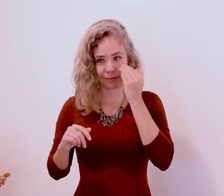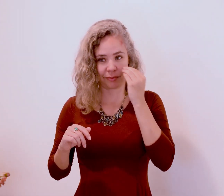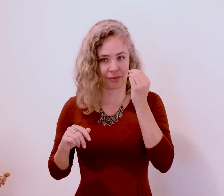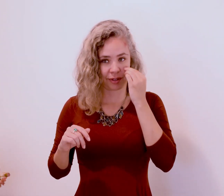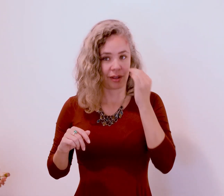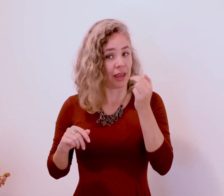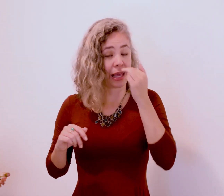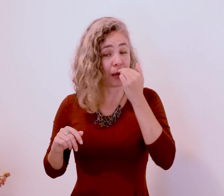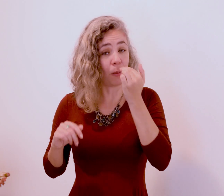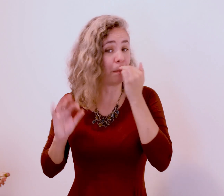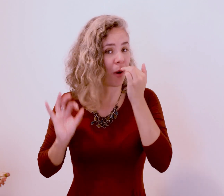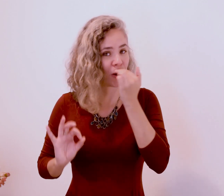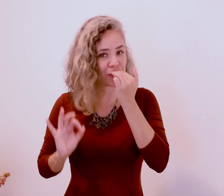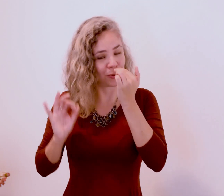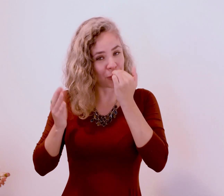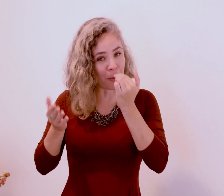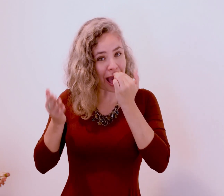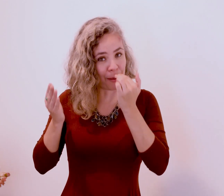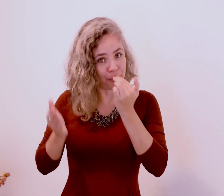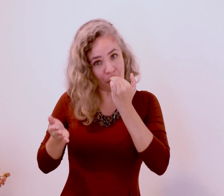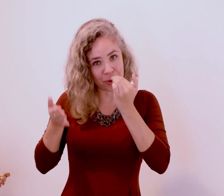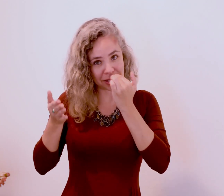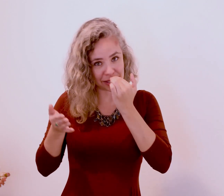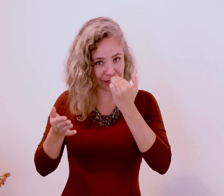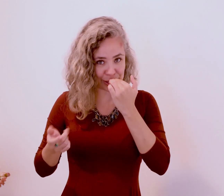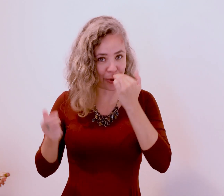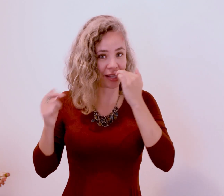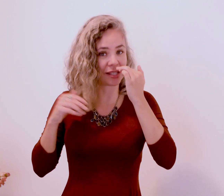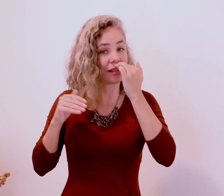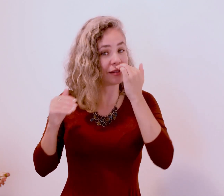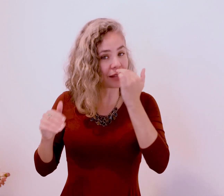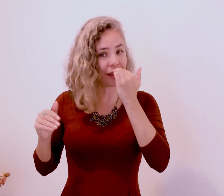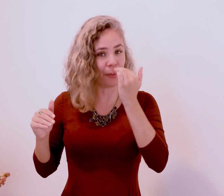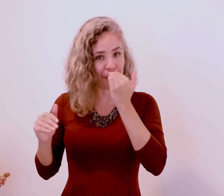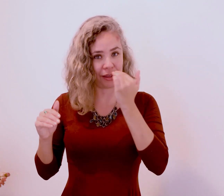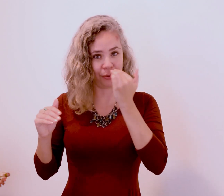Eu posso tomar boas decisões sem o medo